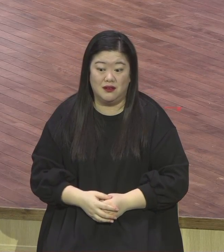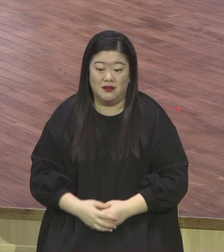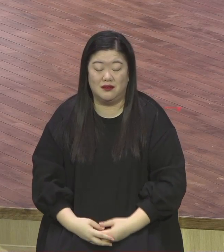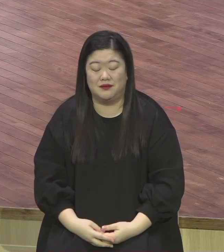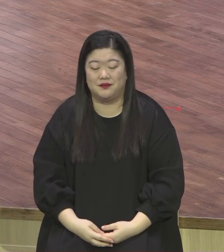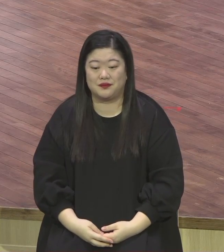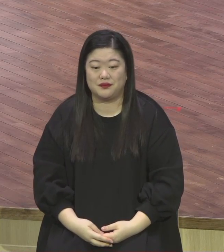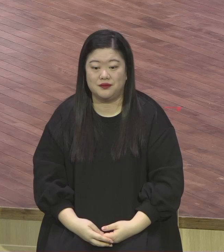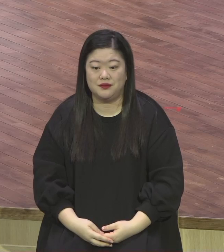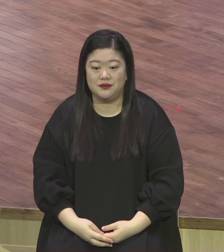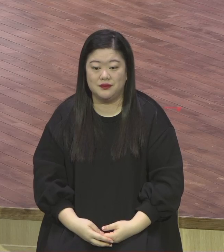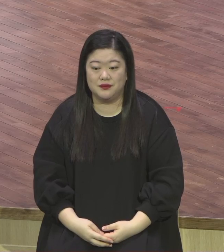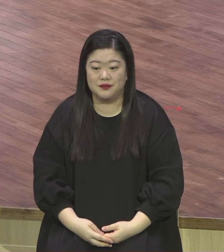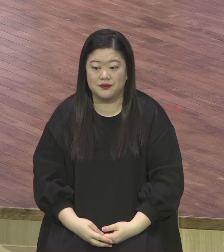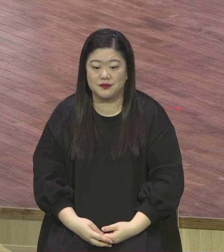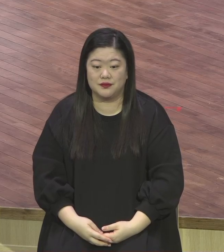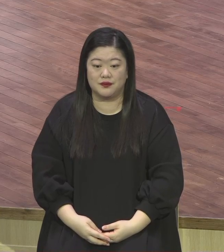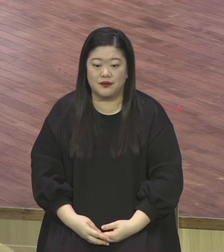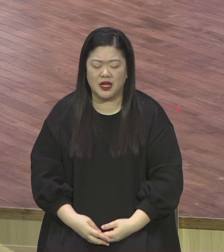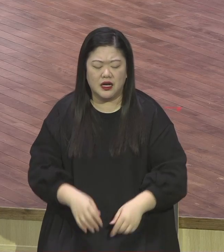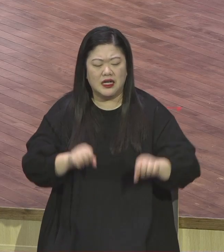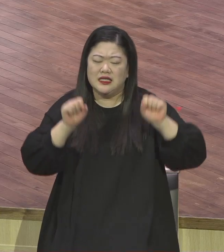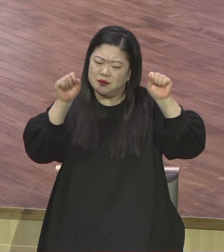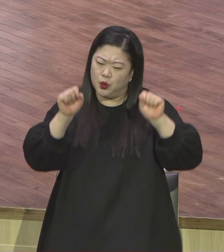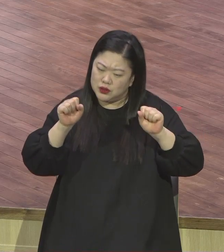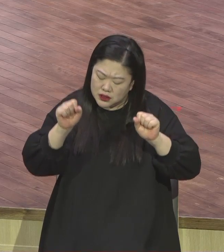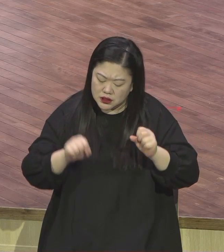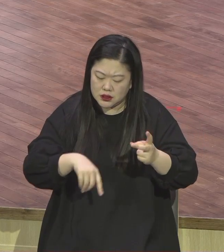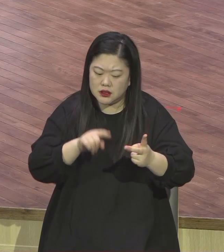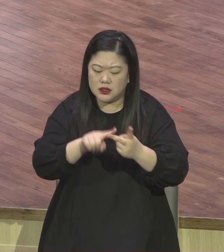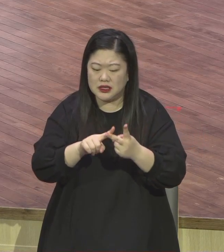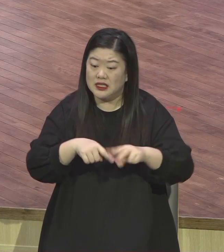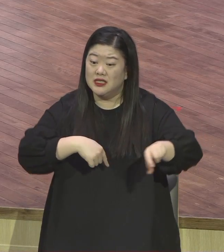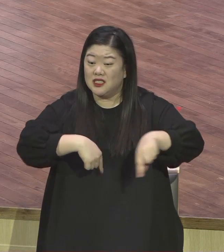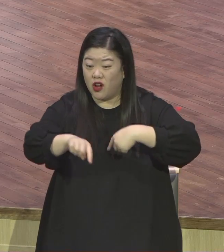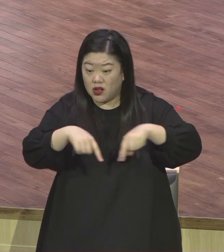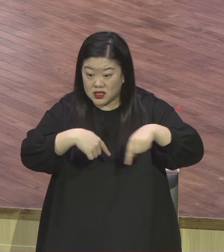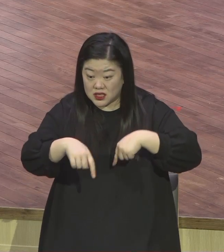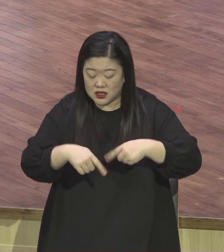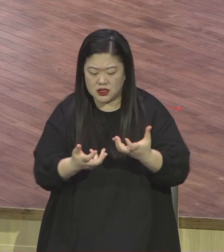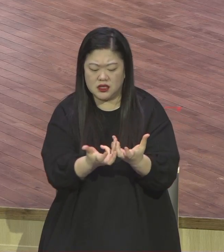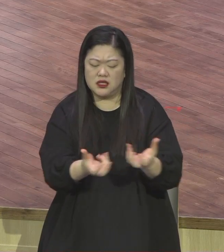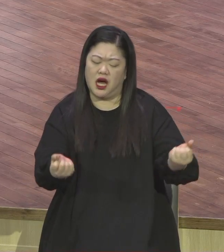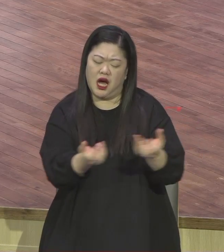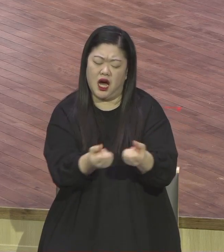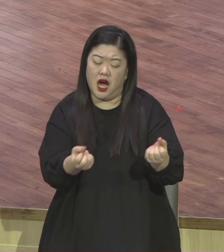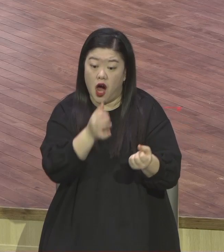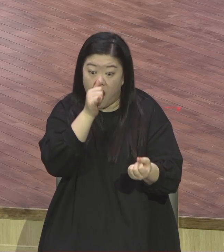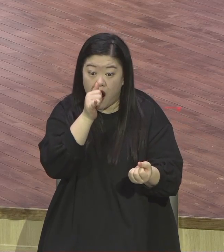스포츠계 정치계뿐만 아니라 기독교계도 그래요. 기독교계 안에도